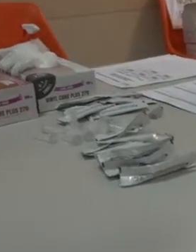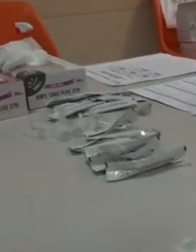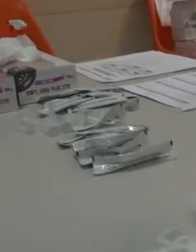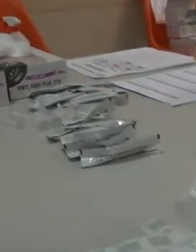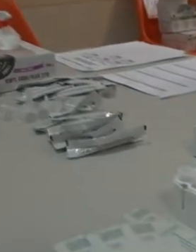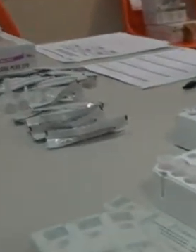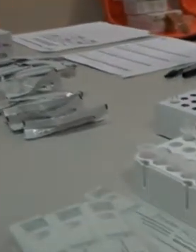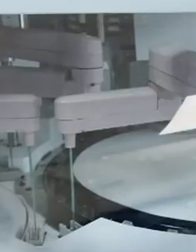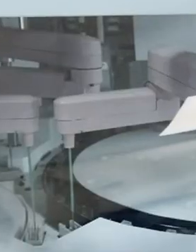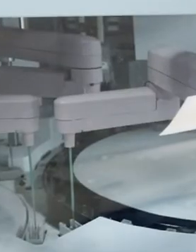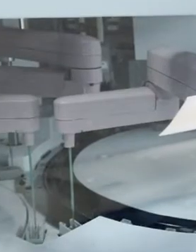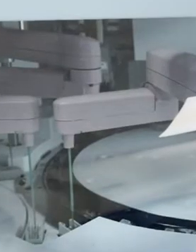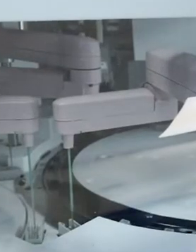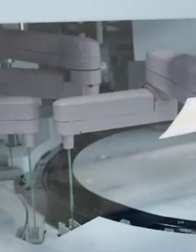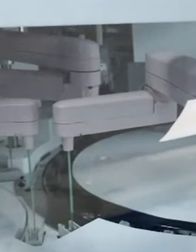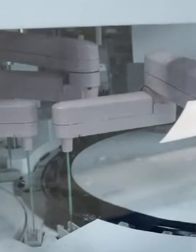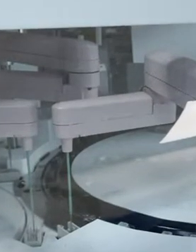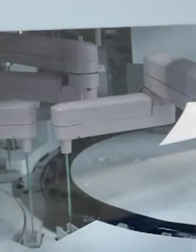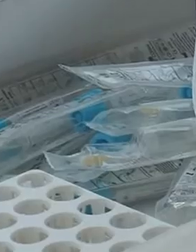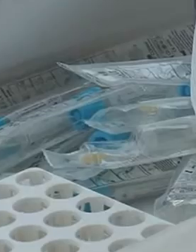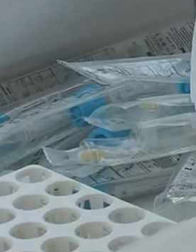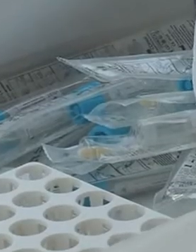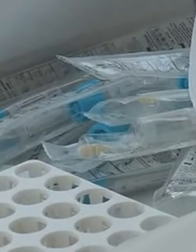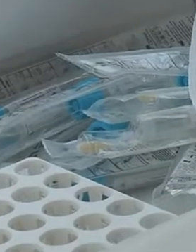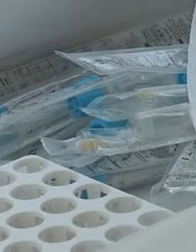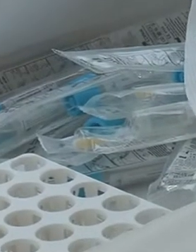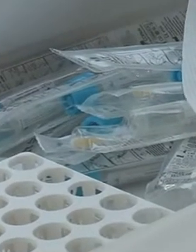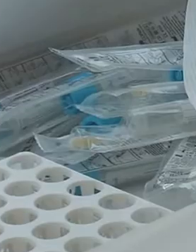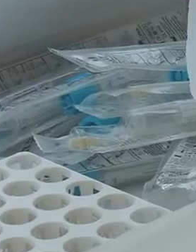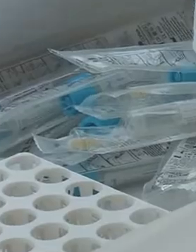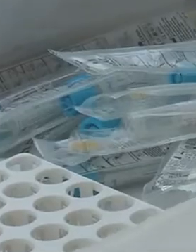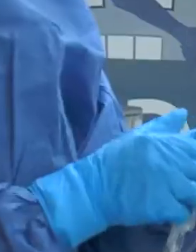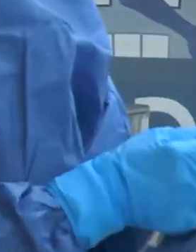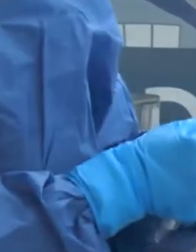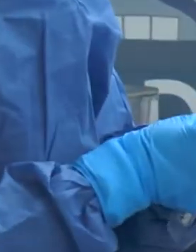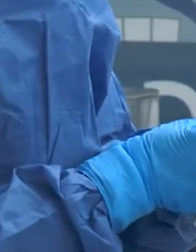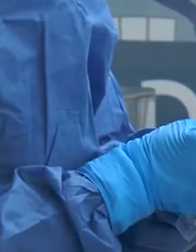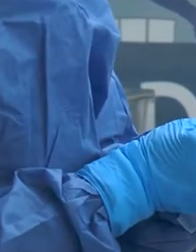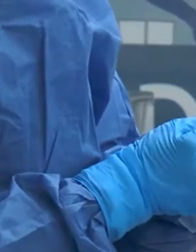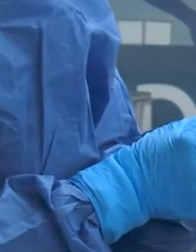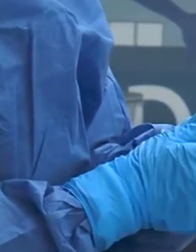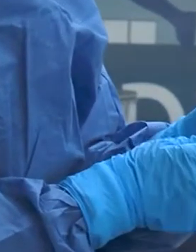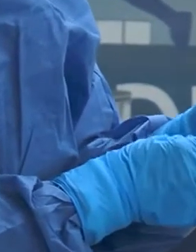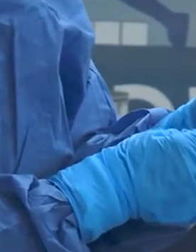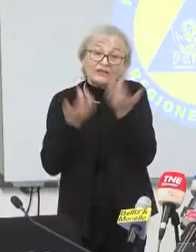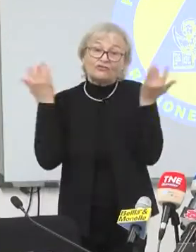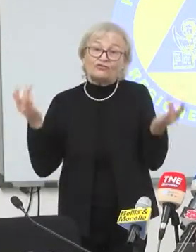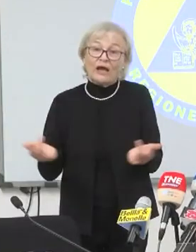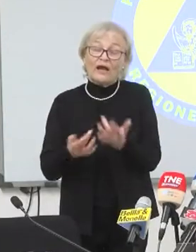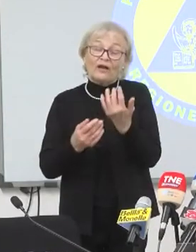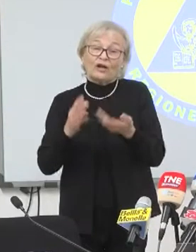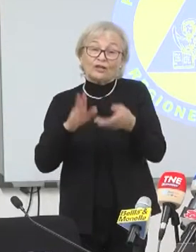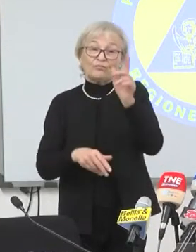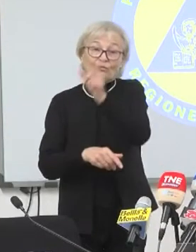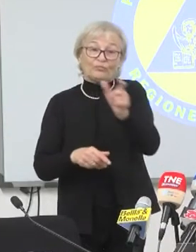pubblica è la priorità concentrandosi sulle situazioni più a rischio, per il resto si ritorna alla responsabilità individuale. Che cosa